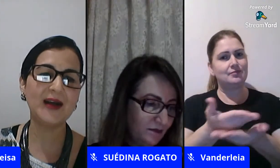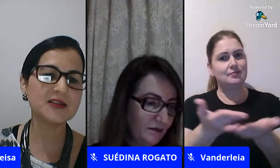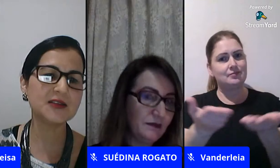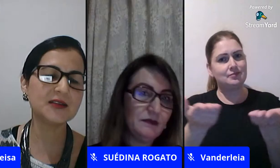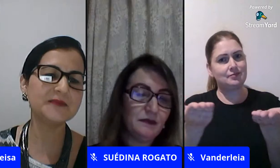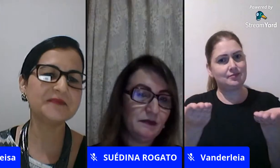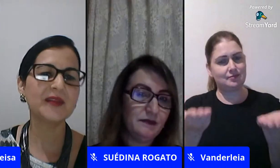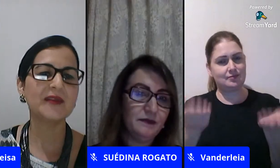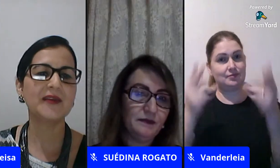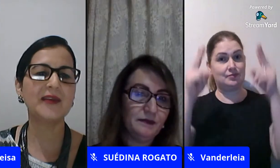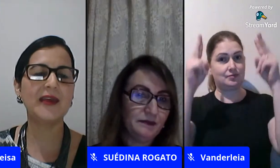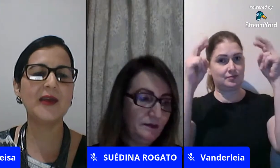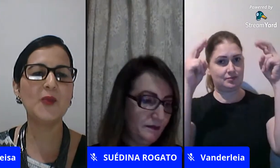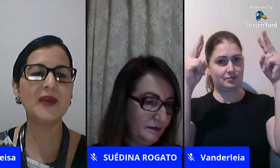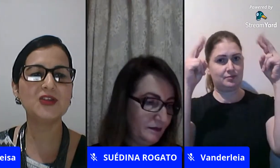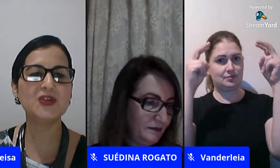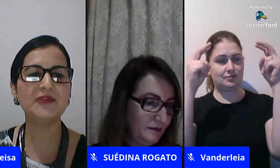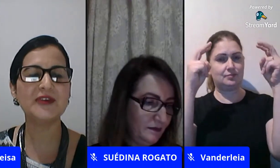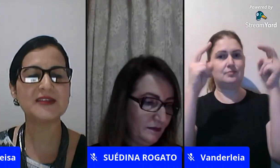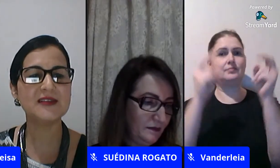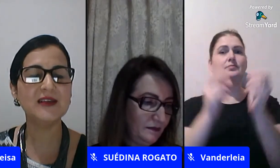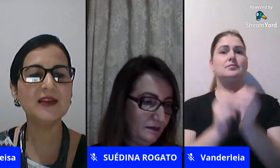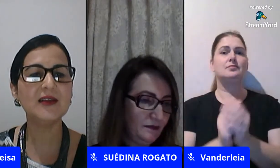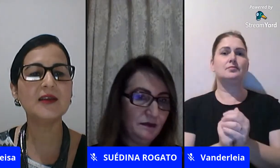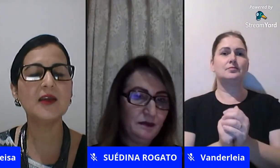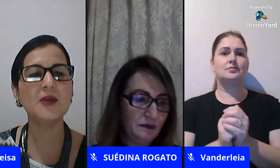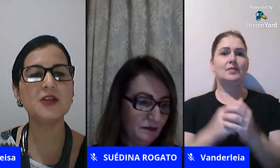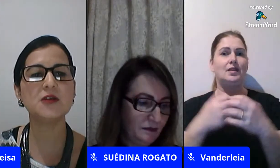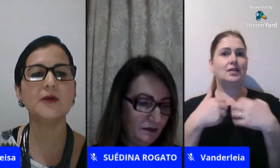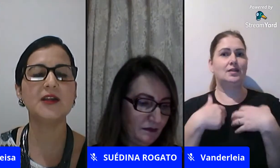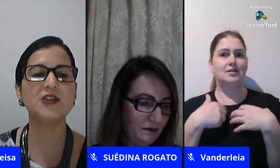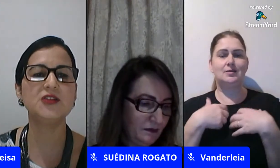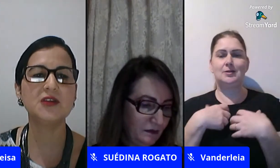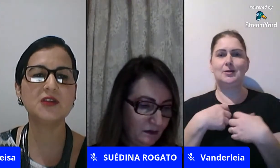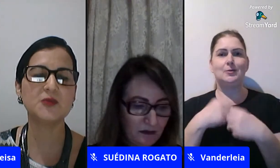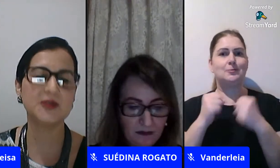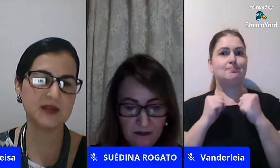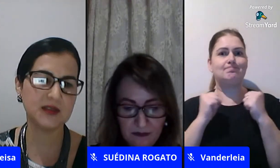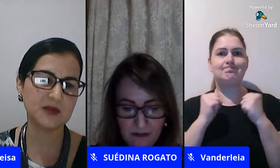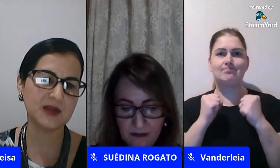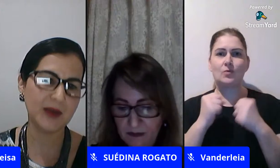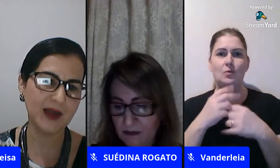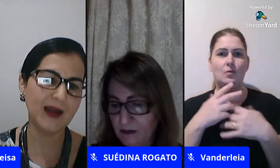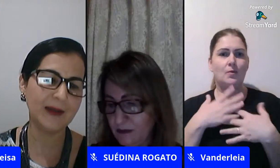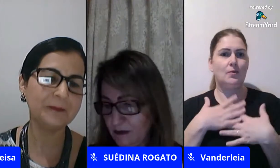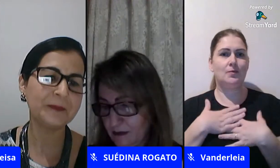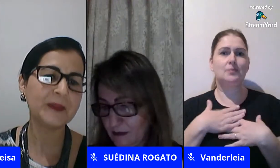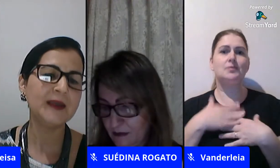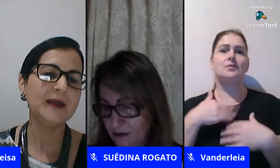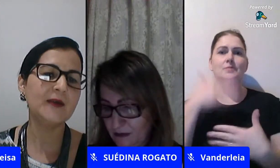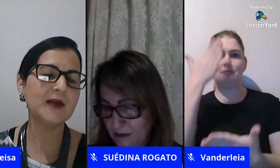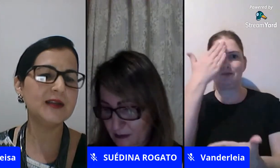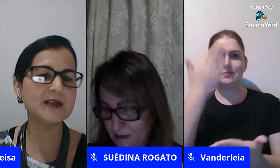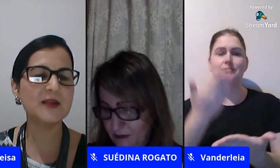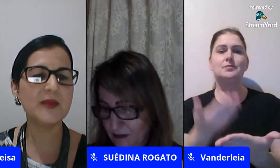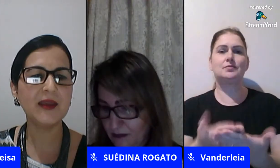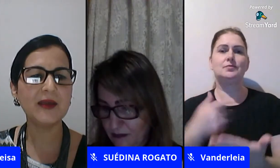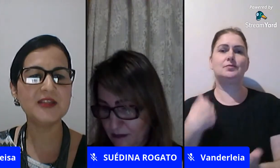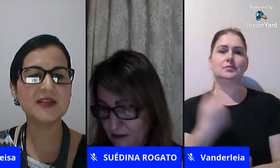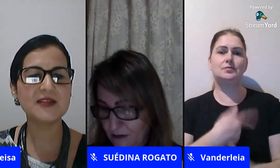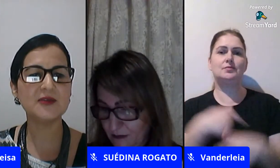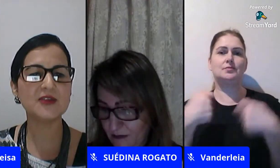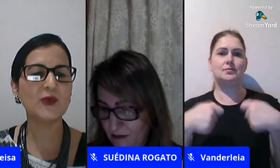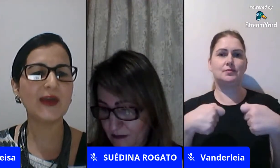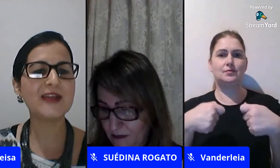com vocês essa temática que realmente me fascina realmente eu acredito que nós precisamos trabalhar